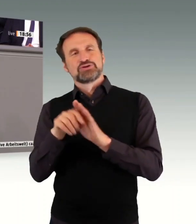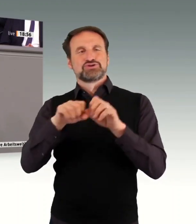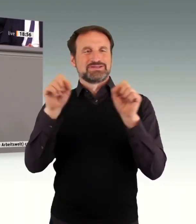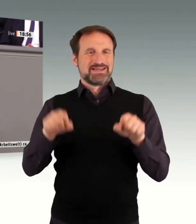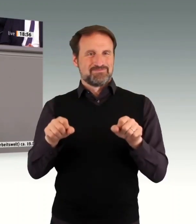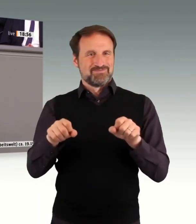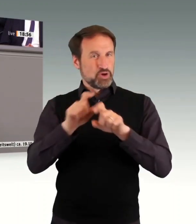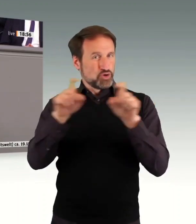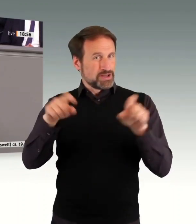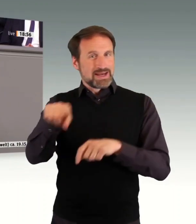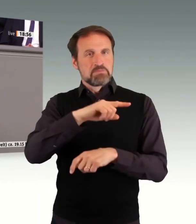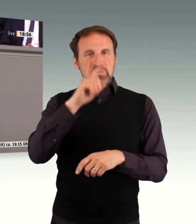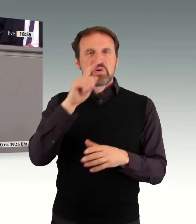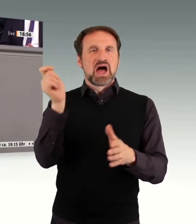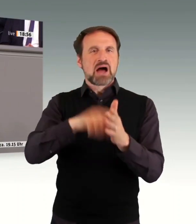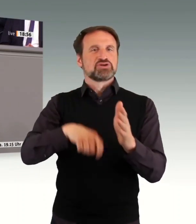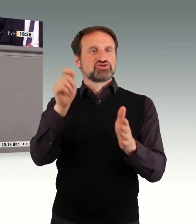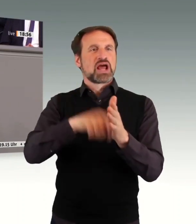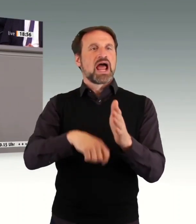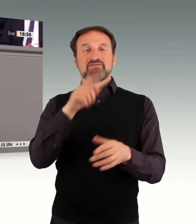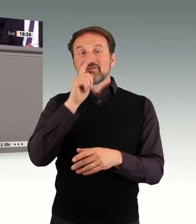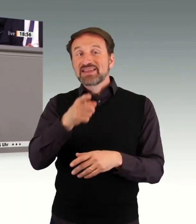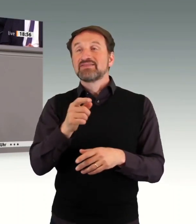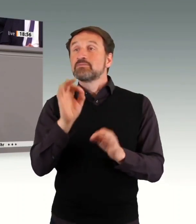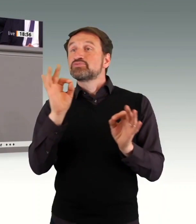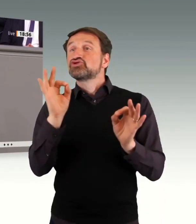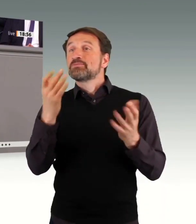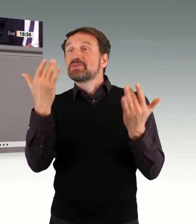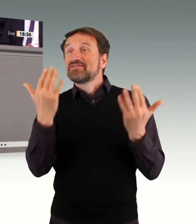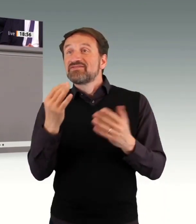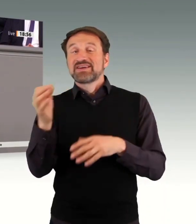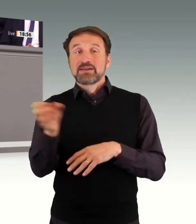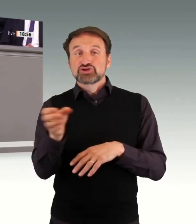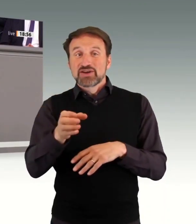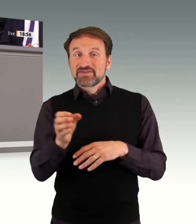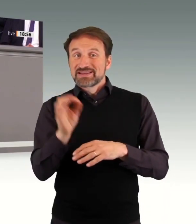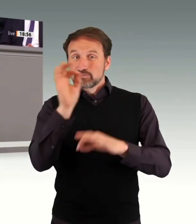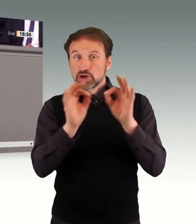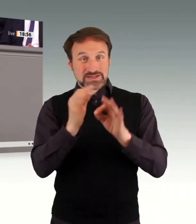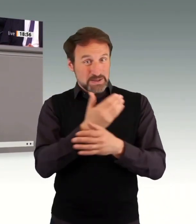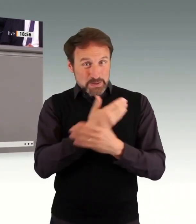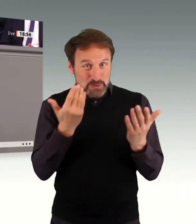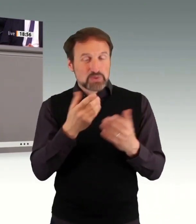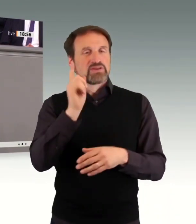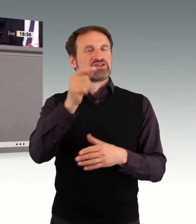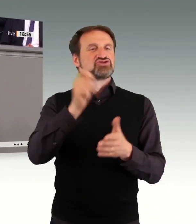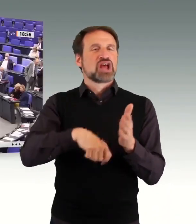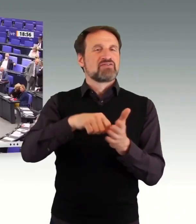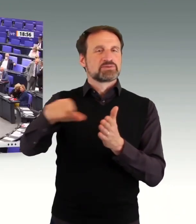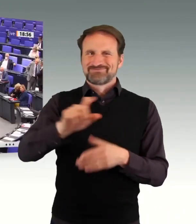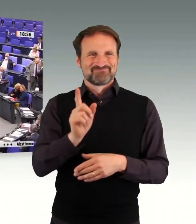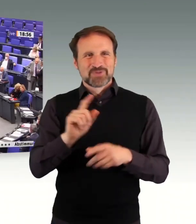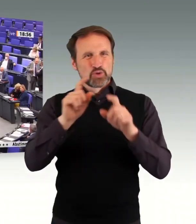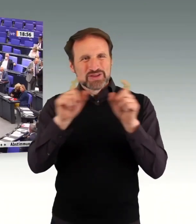eigentlich verpflichtet wäre, Behinderte zu beschäftigen, tut das nicht. Das ist nicht gerade ein Erfolgsmodell. Meine Damen und Herren, Fakt ist,